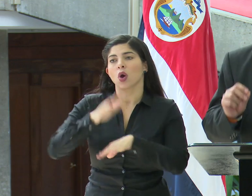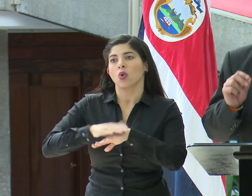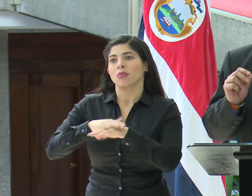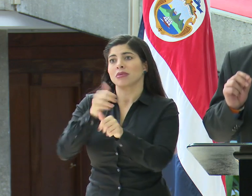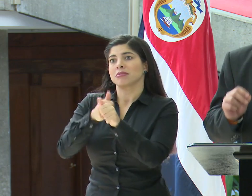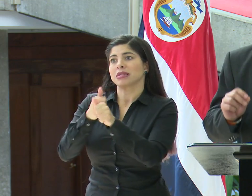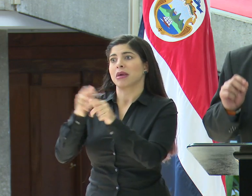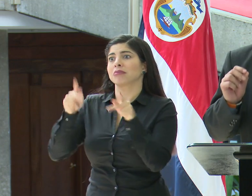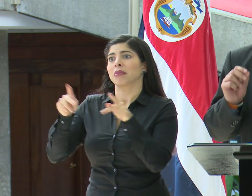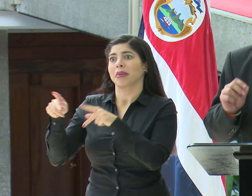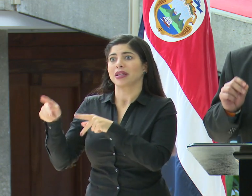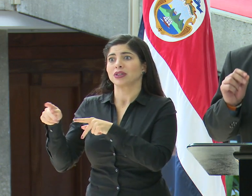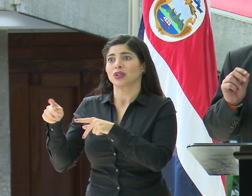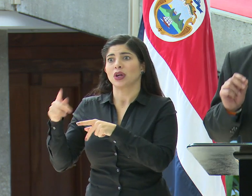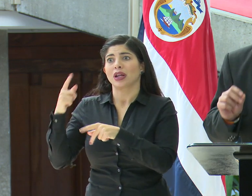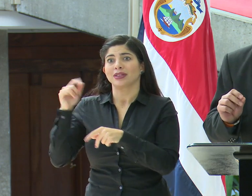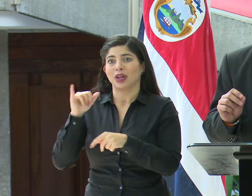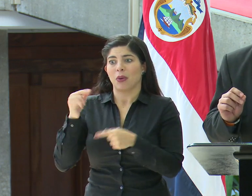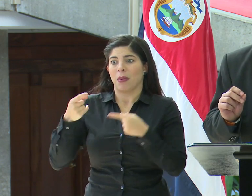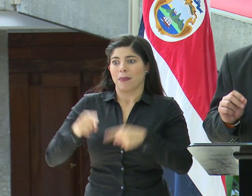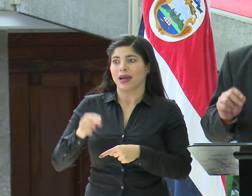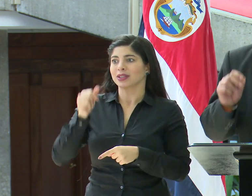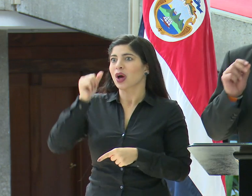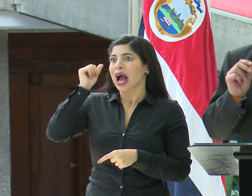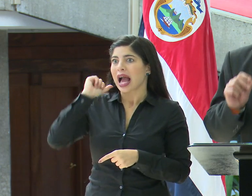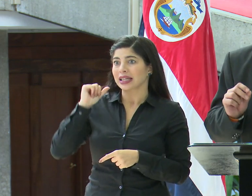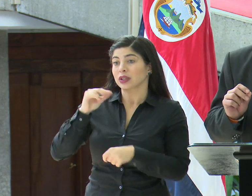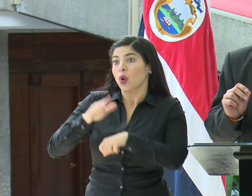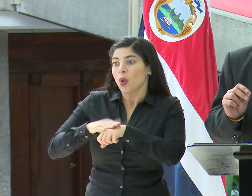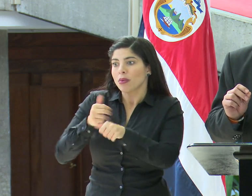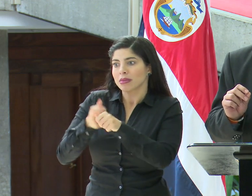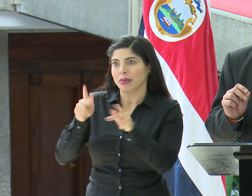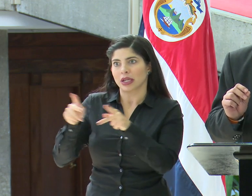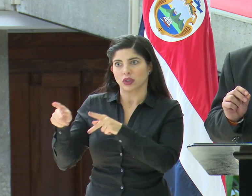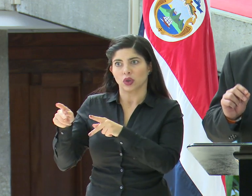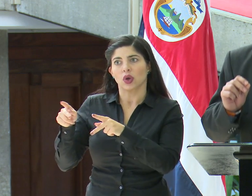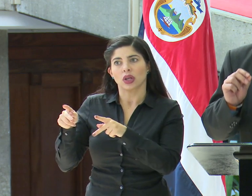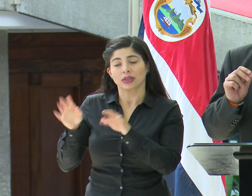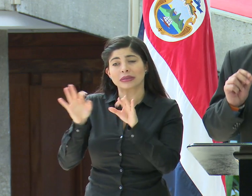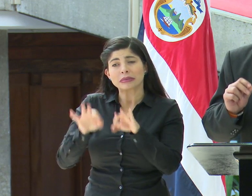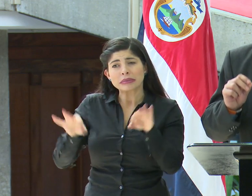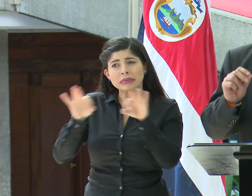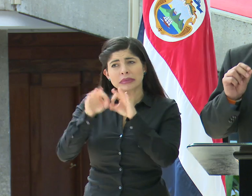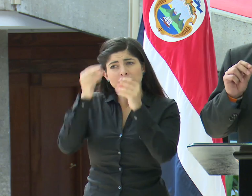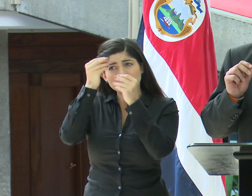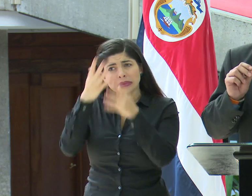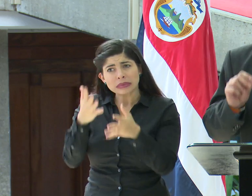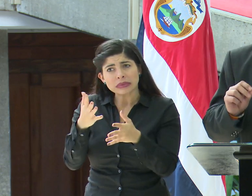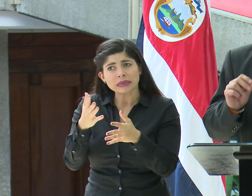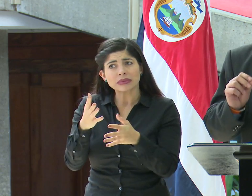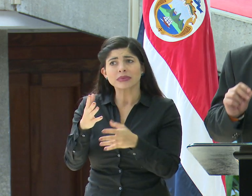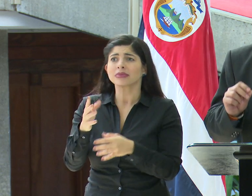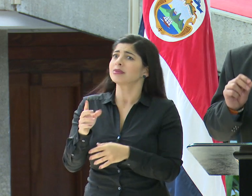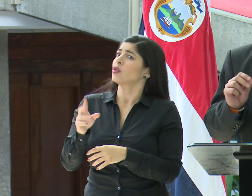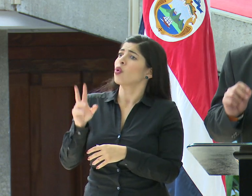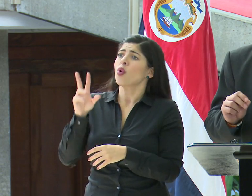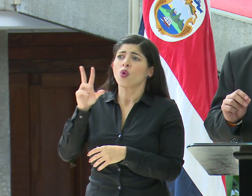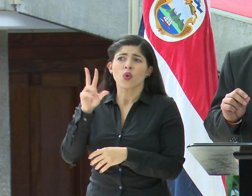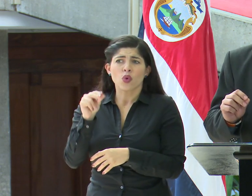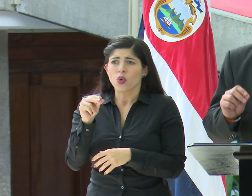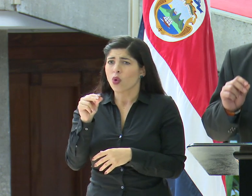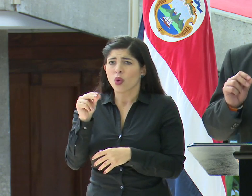mismos teniendo prácticas como las que tuvimos ayer. Es importante mencionar que no se está